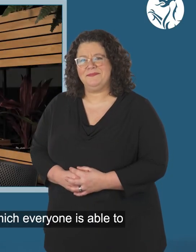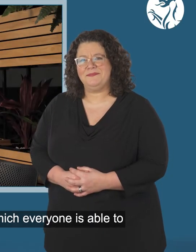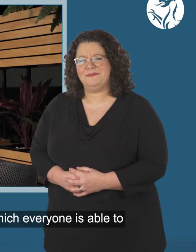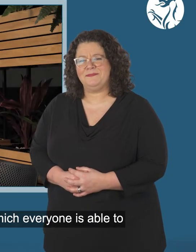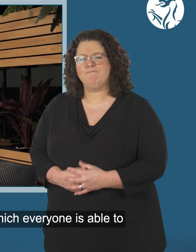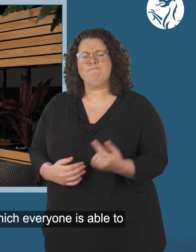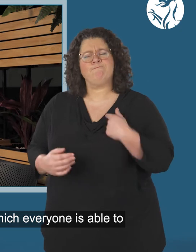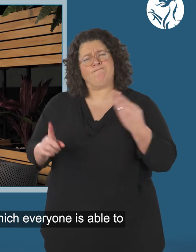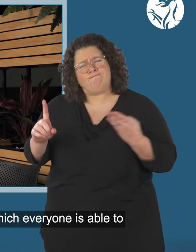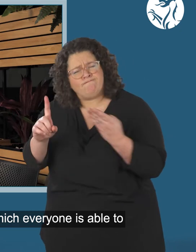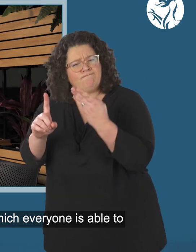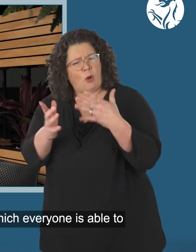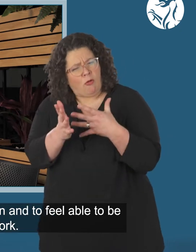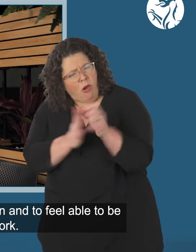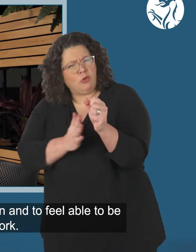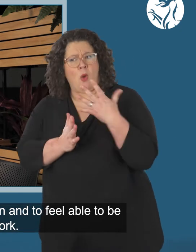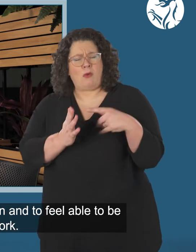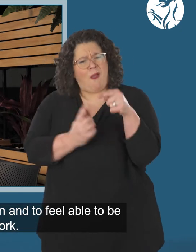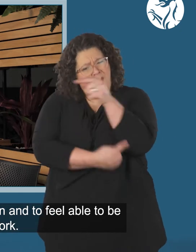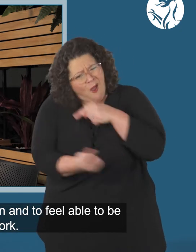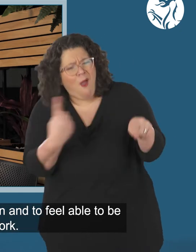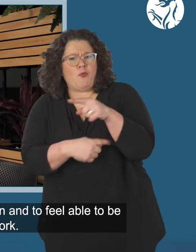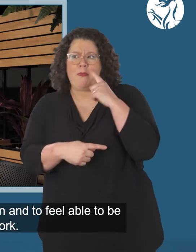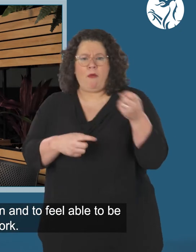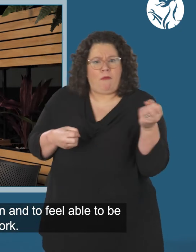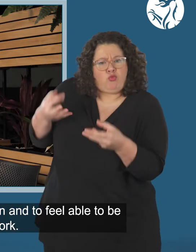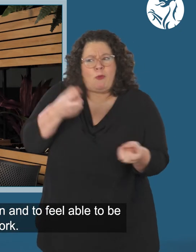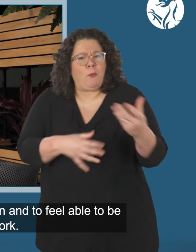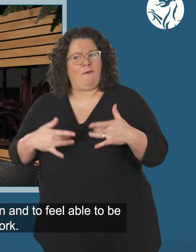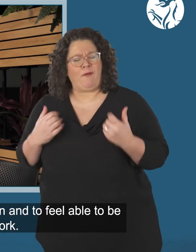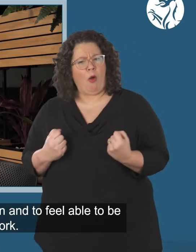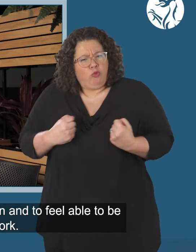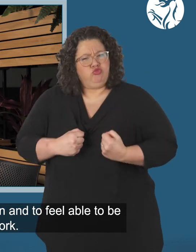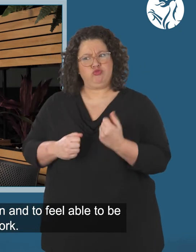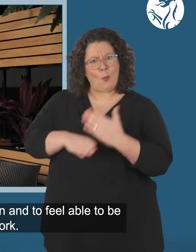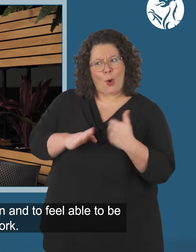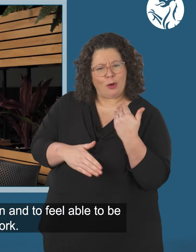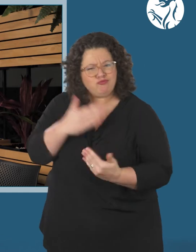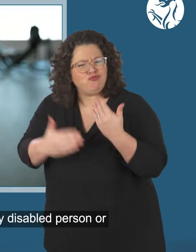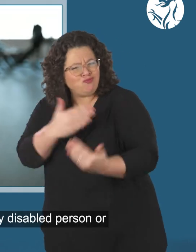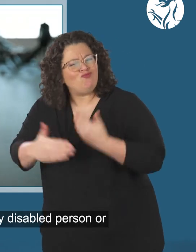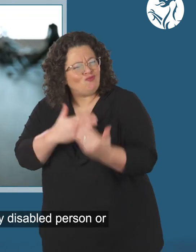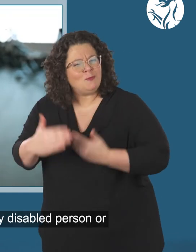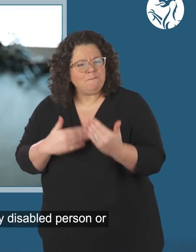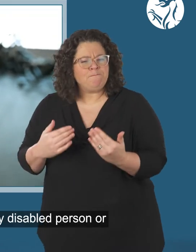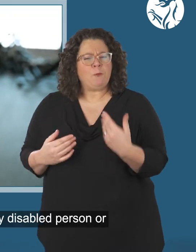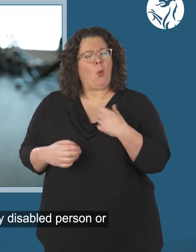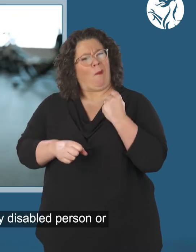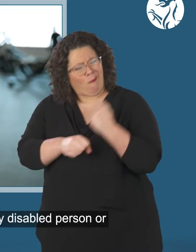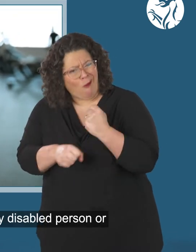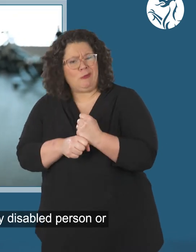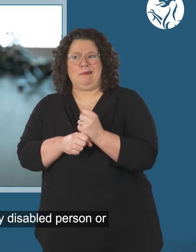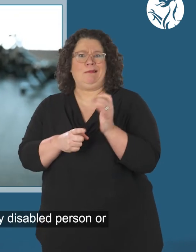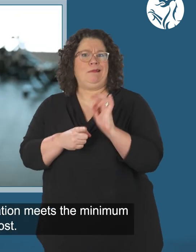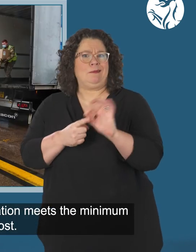Rydyn gweithle â'r adeiladau cymryd i ymwydiadau. yw bod llawer o gael gweithredu a'r gyflwyniadau yw. Rydyn ni'n gweithleio gyda